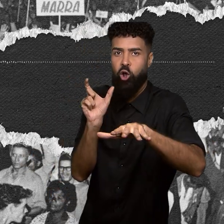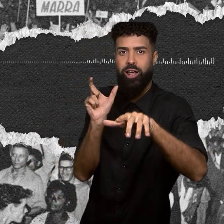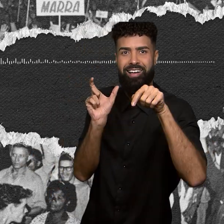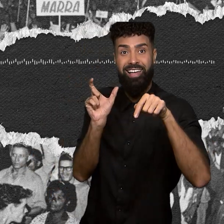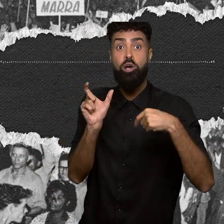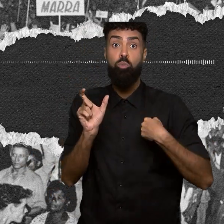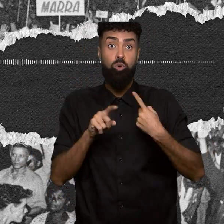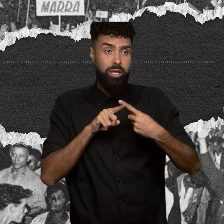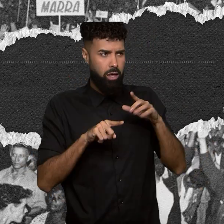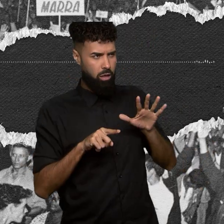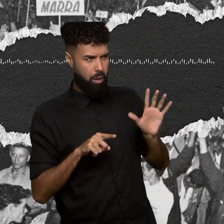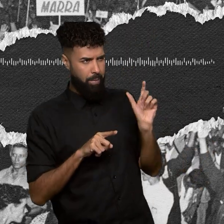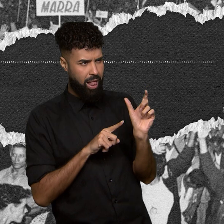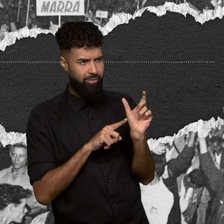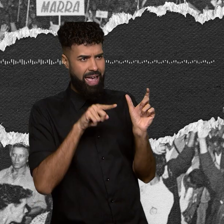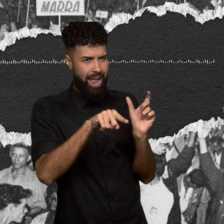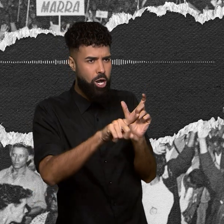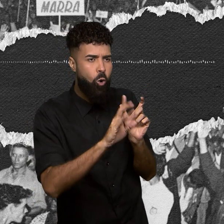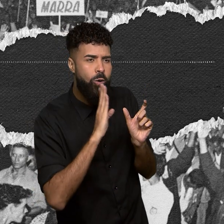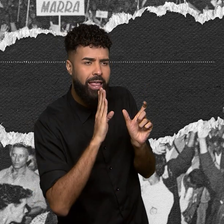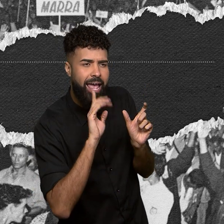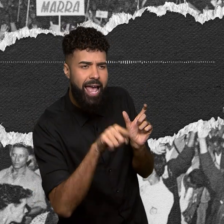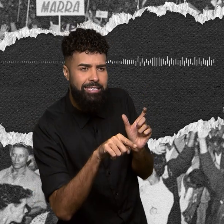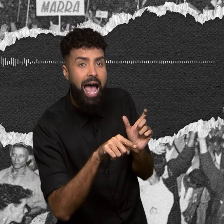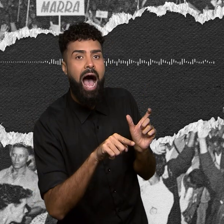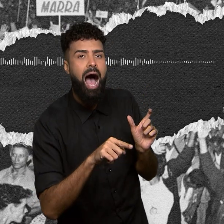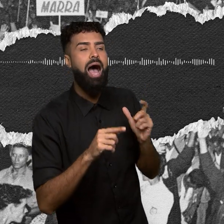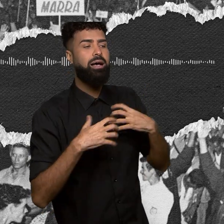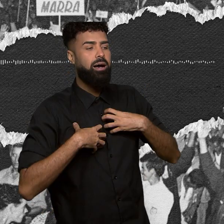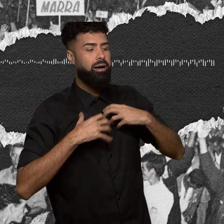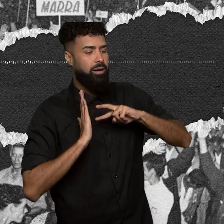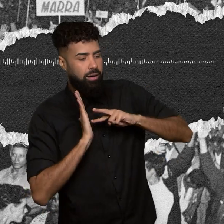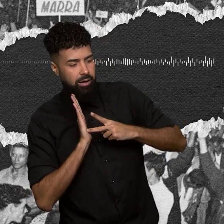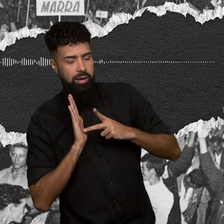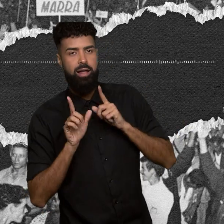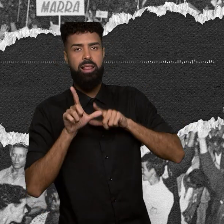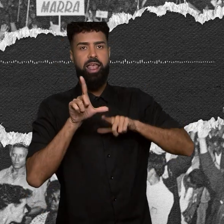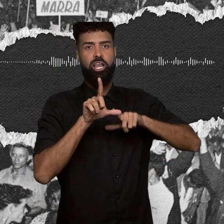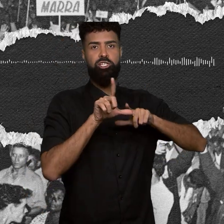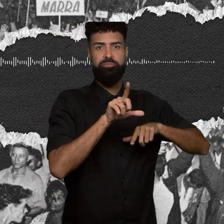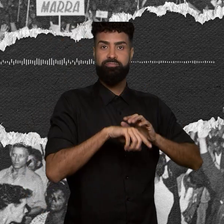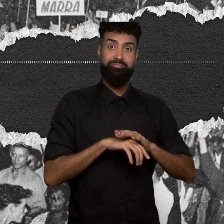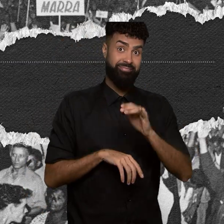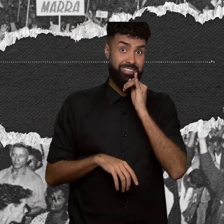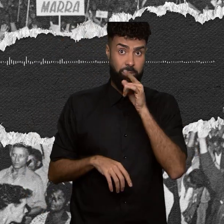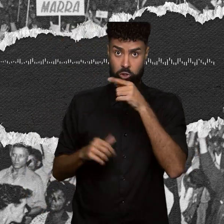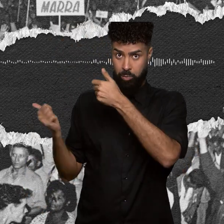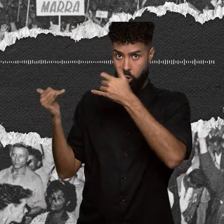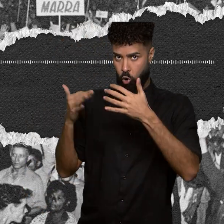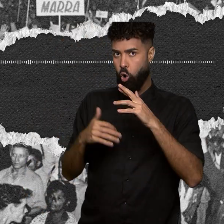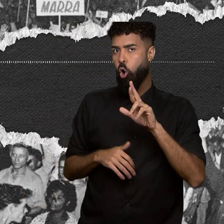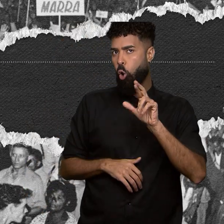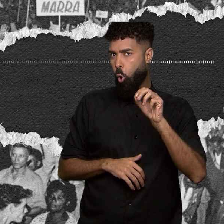sentido para as letras. De novo, Romão explica. Eu posso ter uma palavra muito complexa que me dá várias famílias